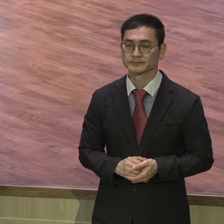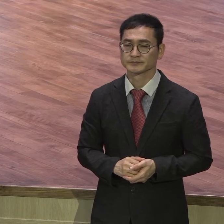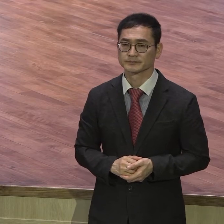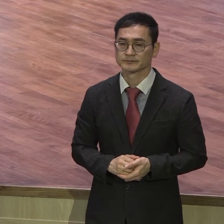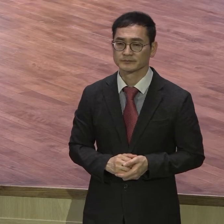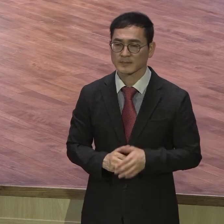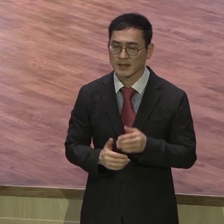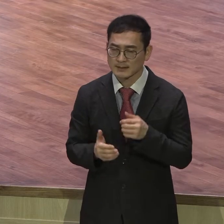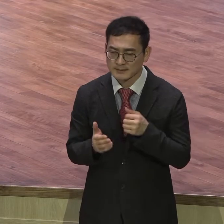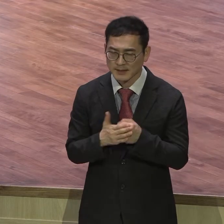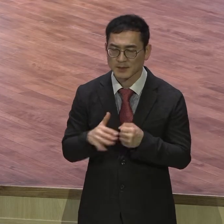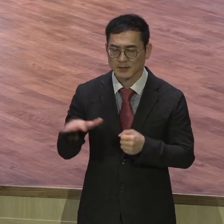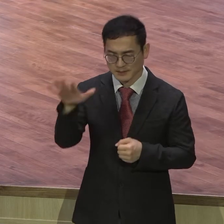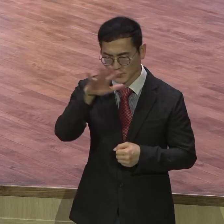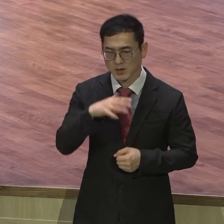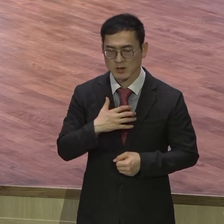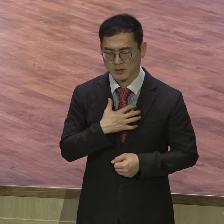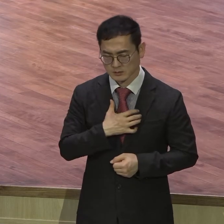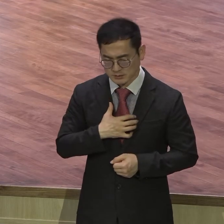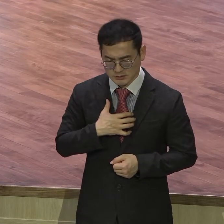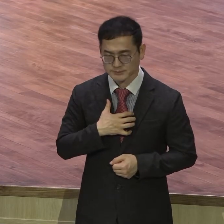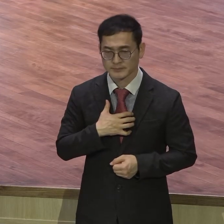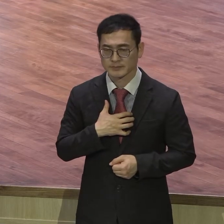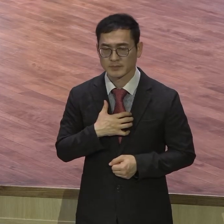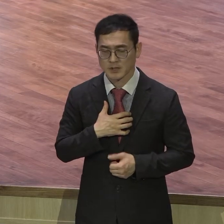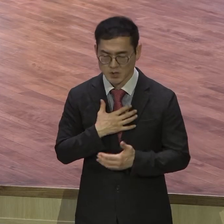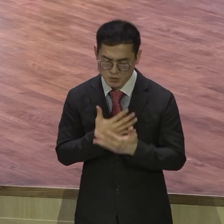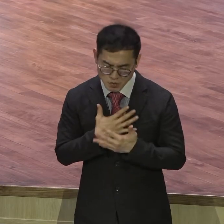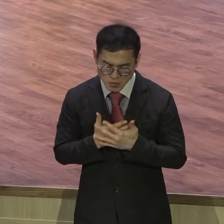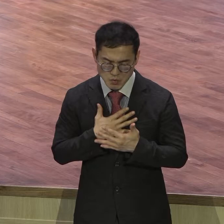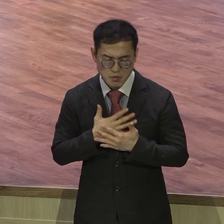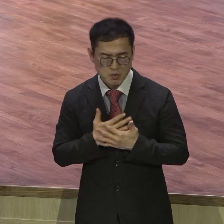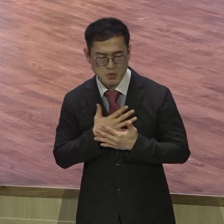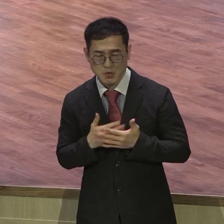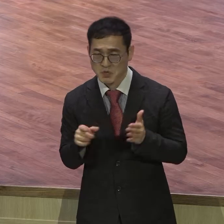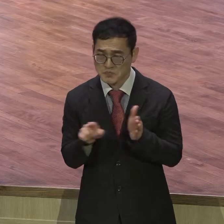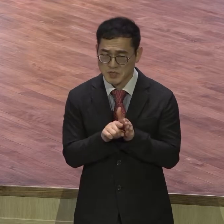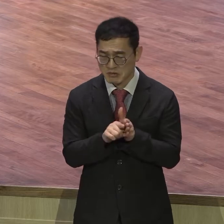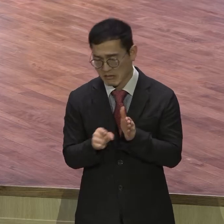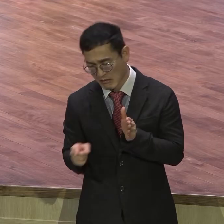두려움 초조 불안 불신앙 이거 싹 다 사라지요